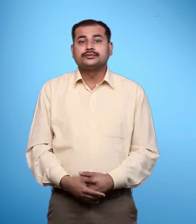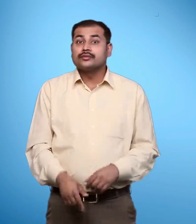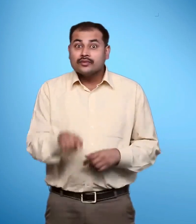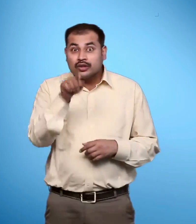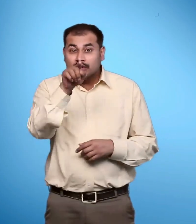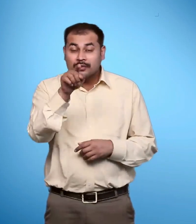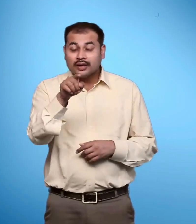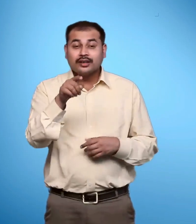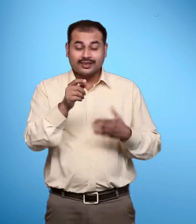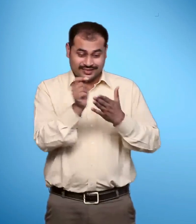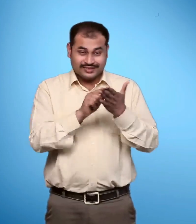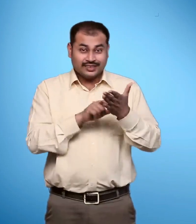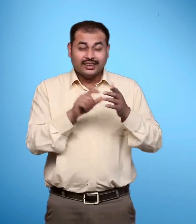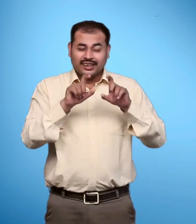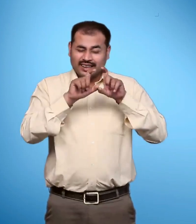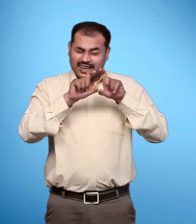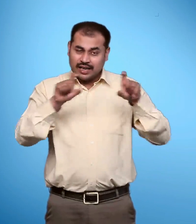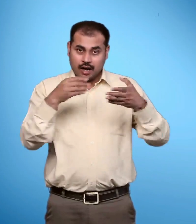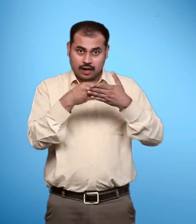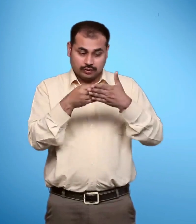तुमने पूरा और ठीक पता लिखा है की नहीं